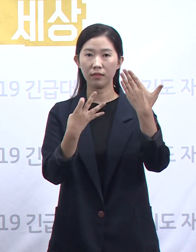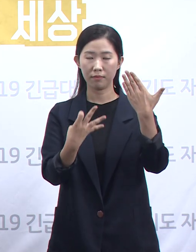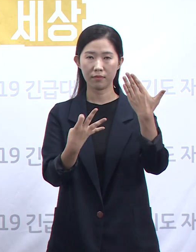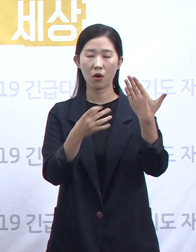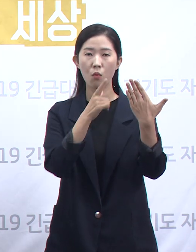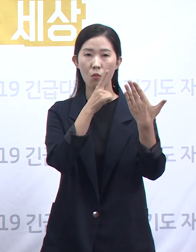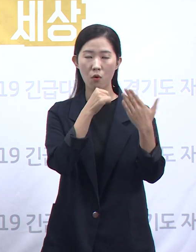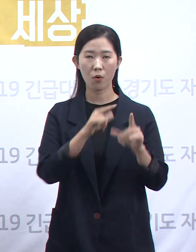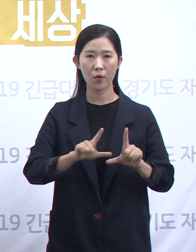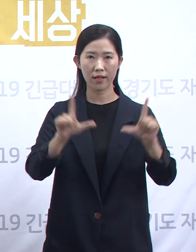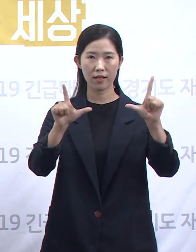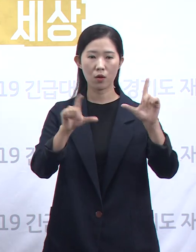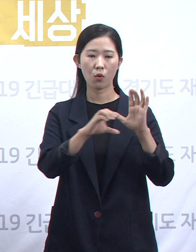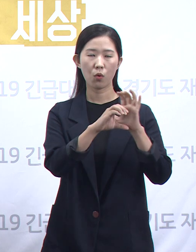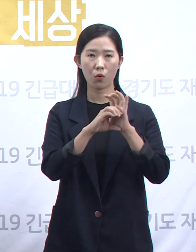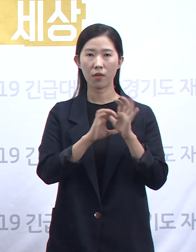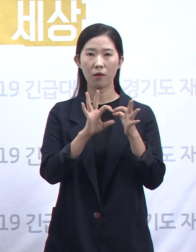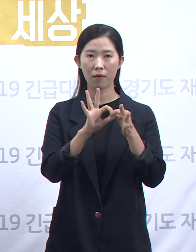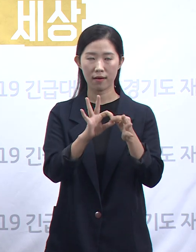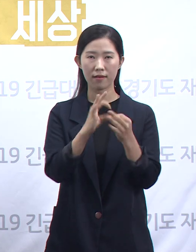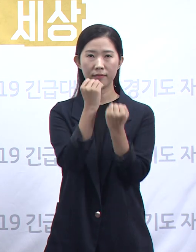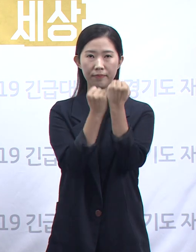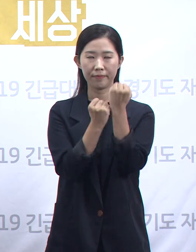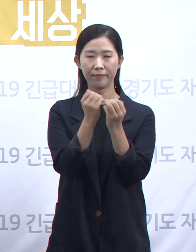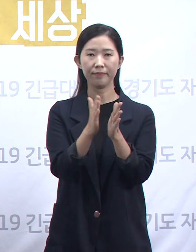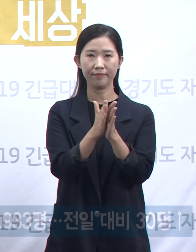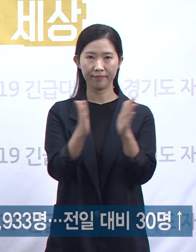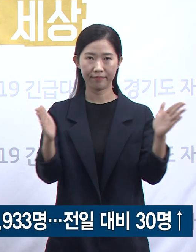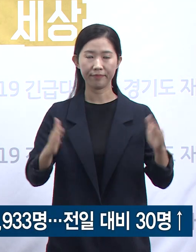대응 관련 정례 기자회견을 시작하겠습니다.